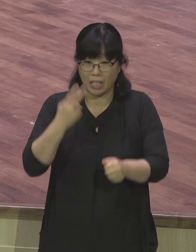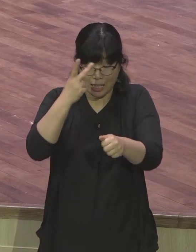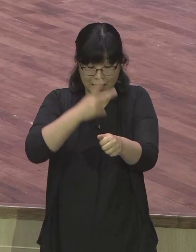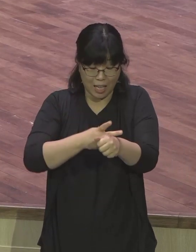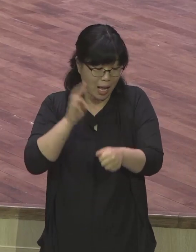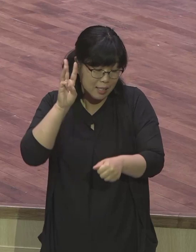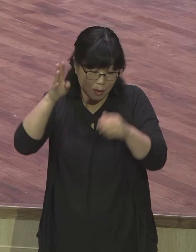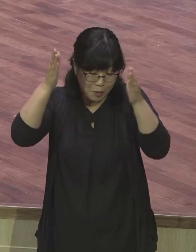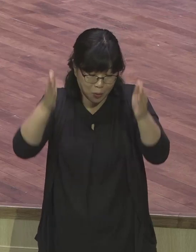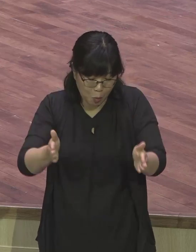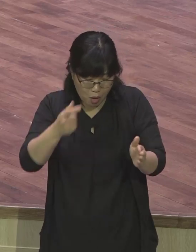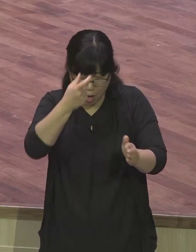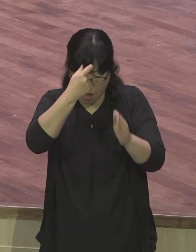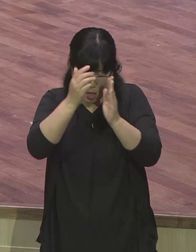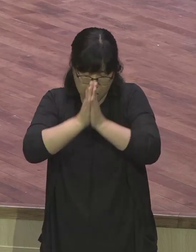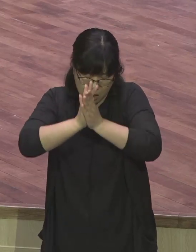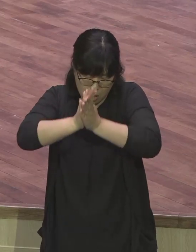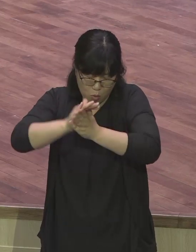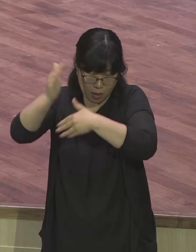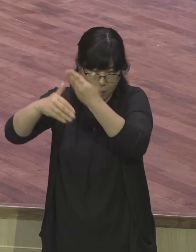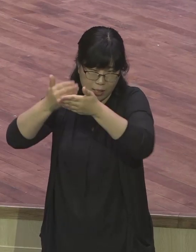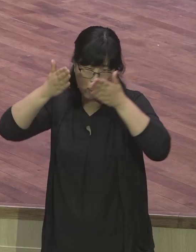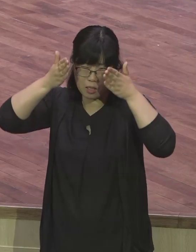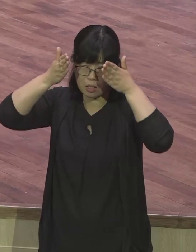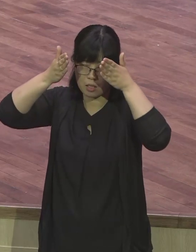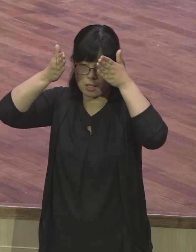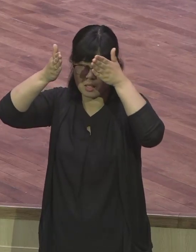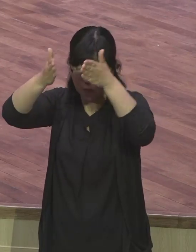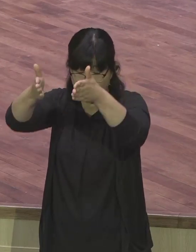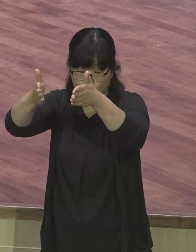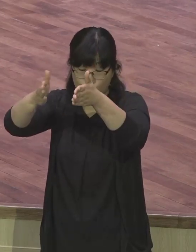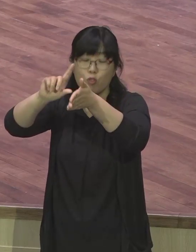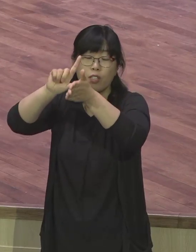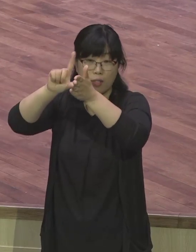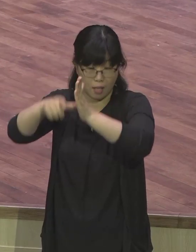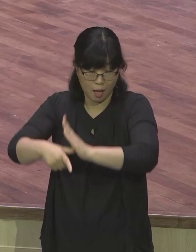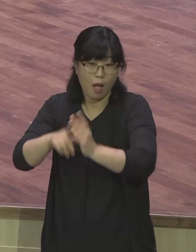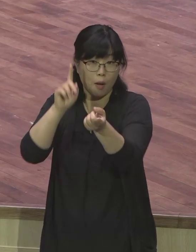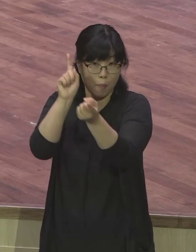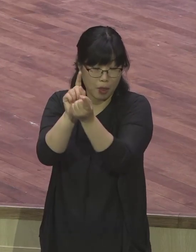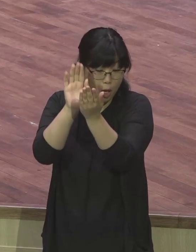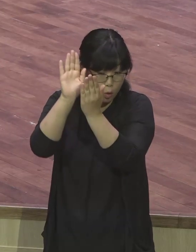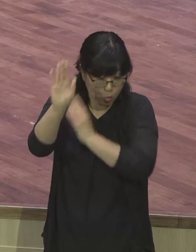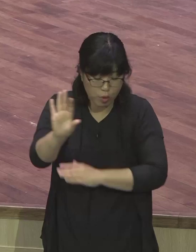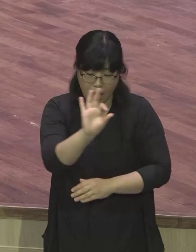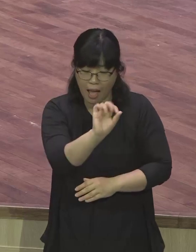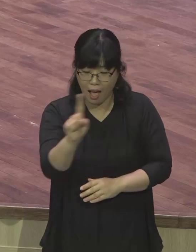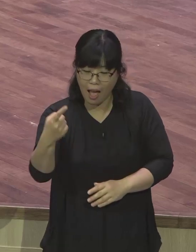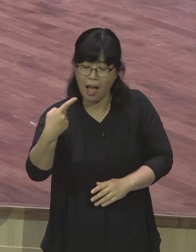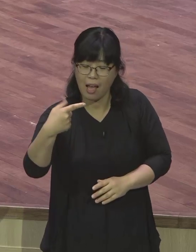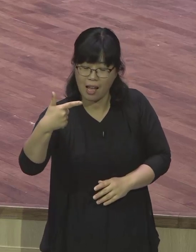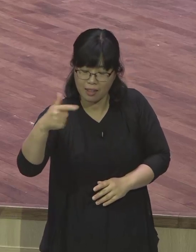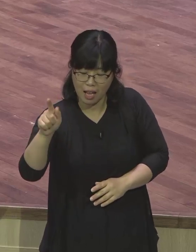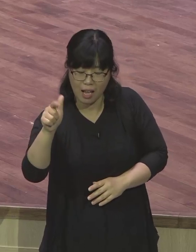되었고 그 이후에 아나리아가 바울에게 가서 예수 그리스도에 대해서 말씀을 전하게 되었습니다